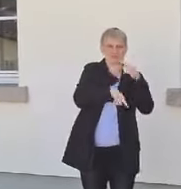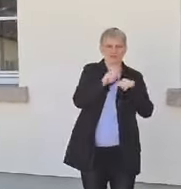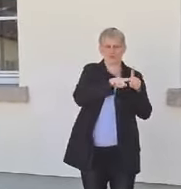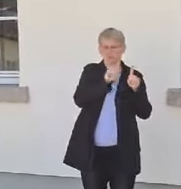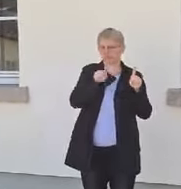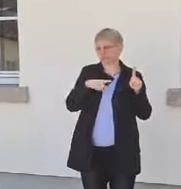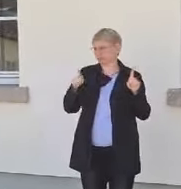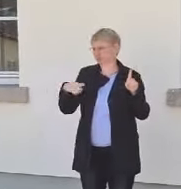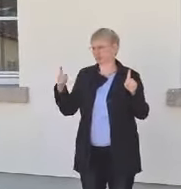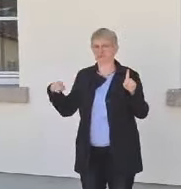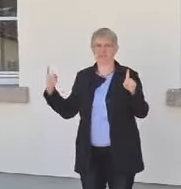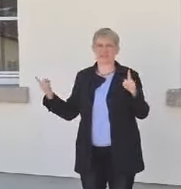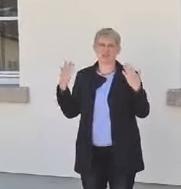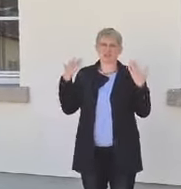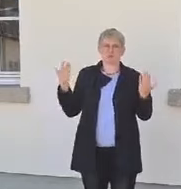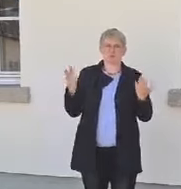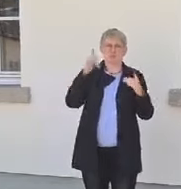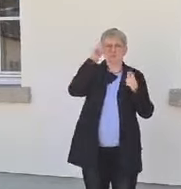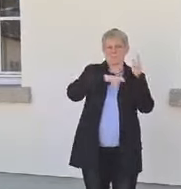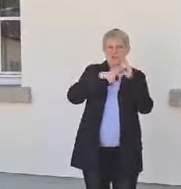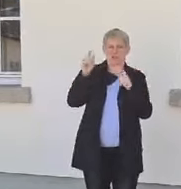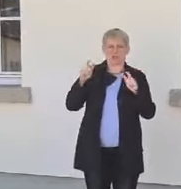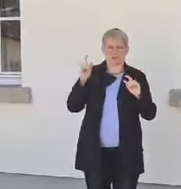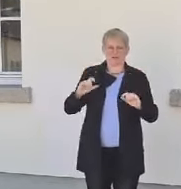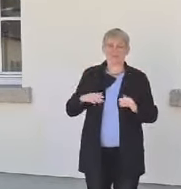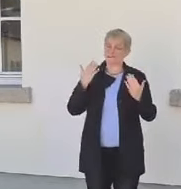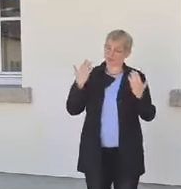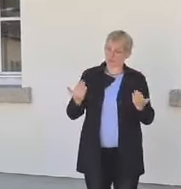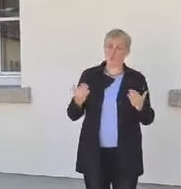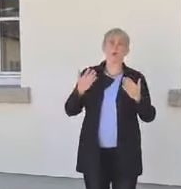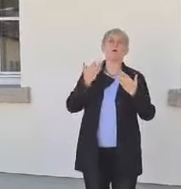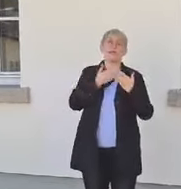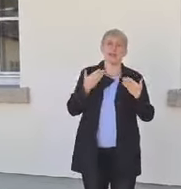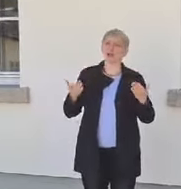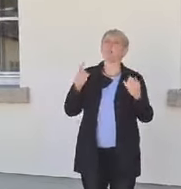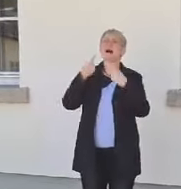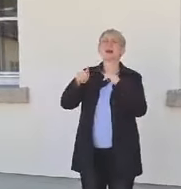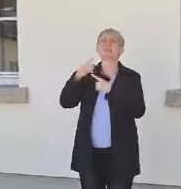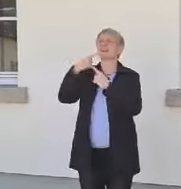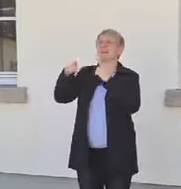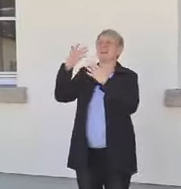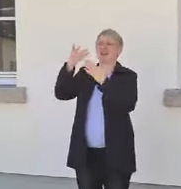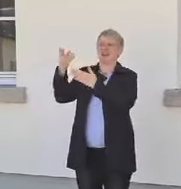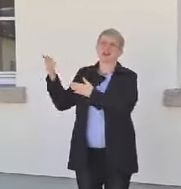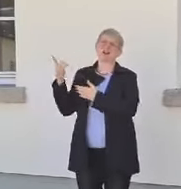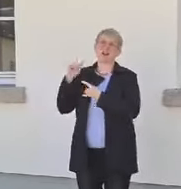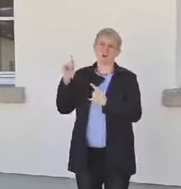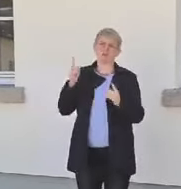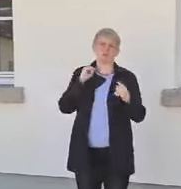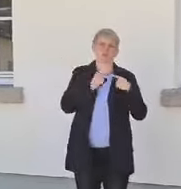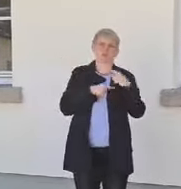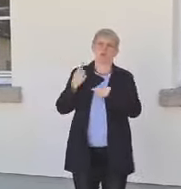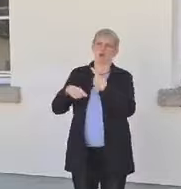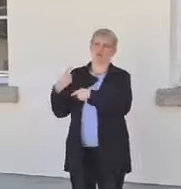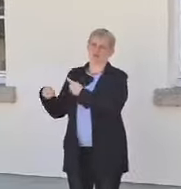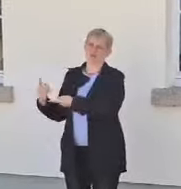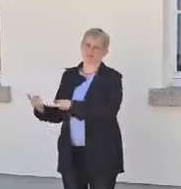Menschen hier tatsächlich im Lager Dachau, aber auch in anderen Lagern durchlaufen hatten. Und ein